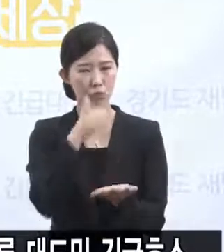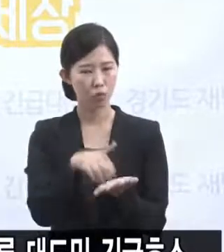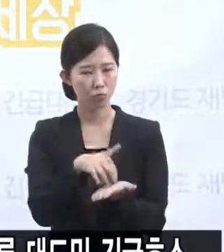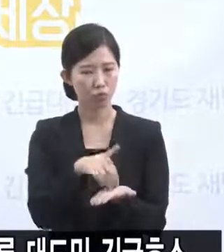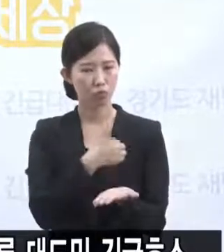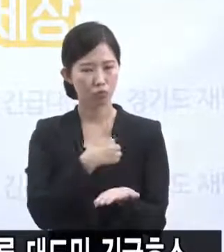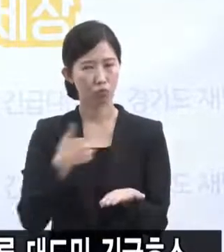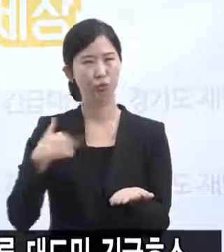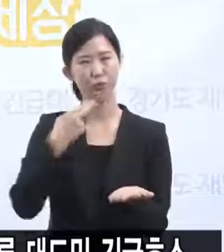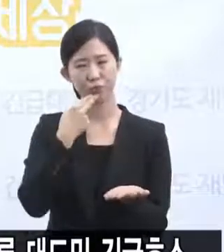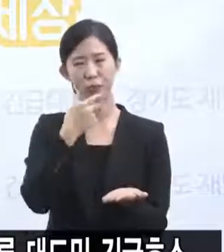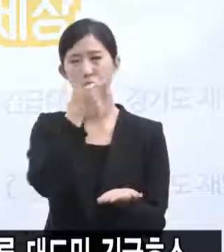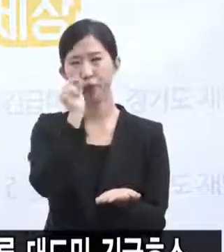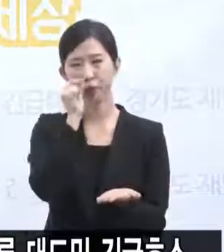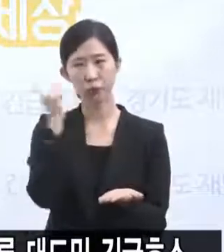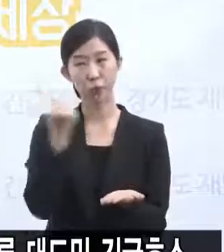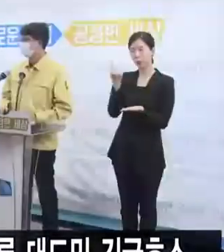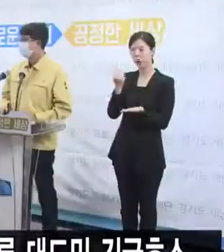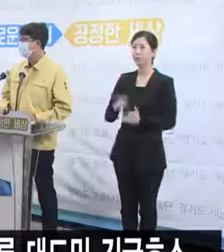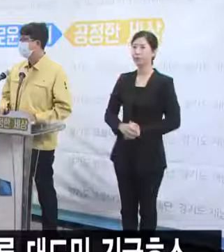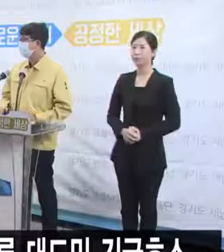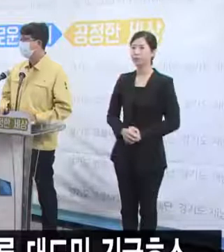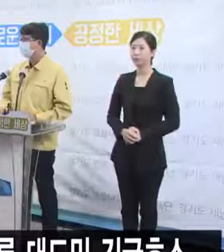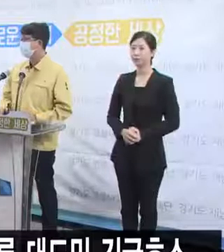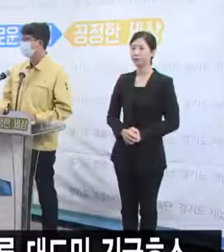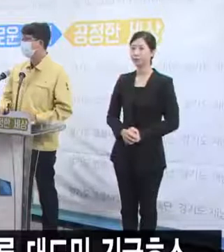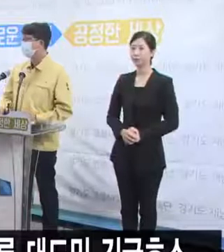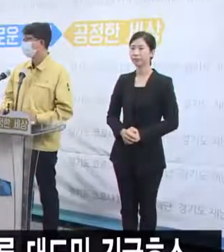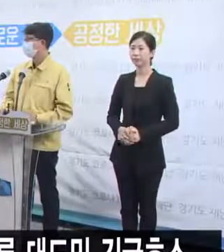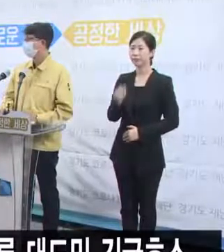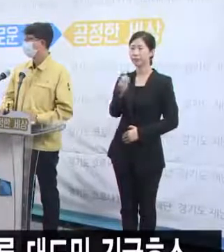한겨레 홍영혁 기자입니다. 질문 내용이 거의 유사한데요.